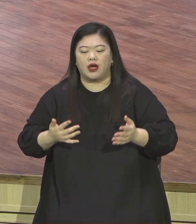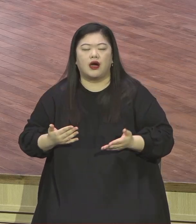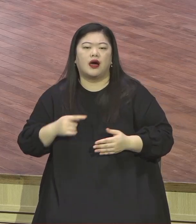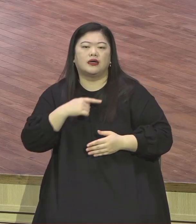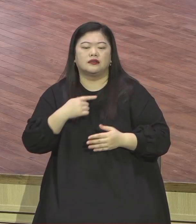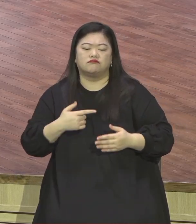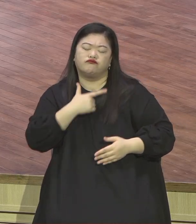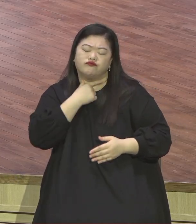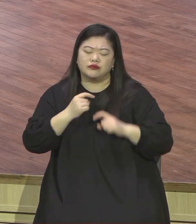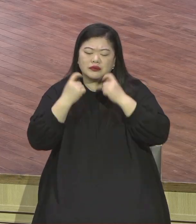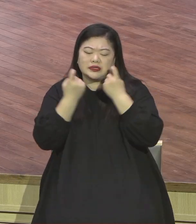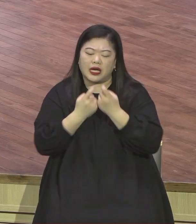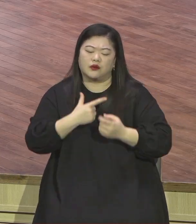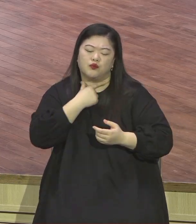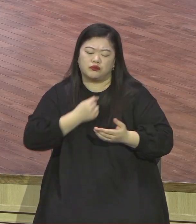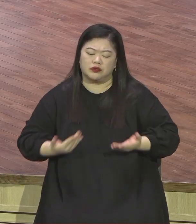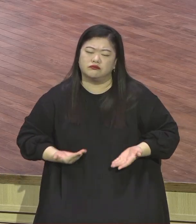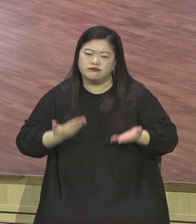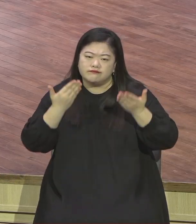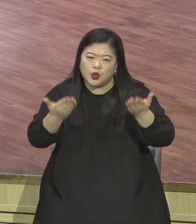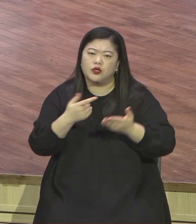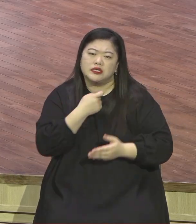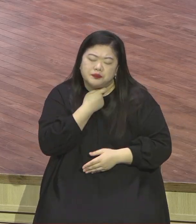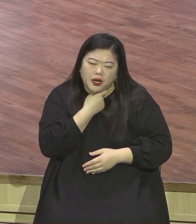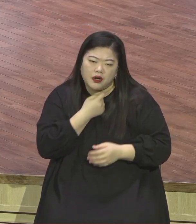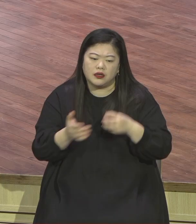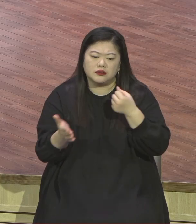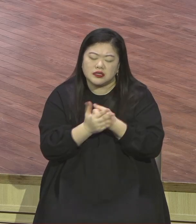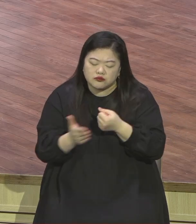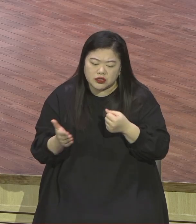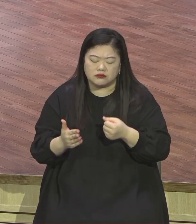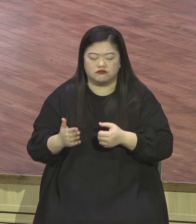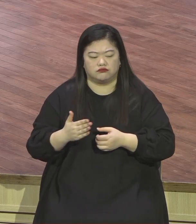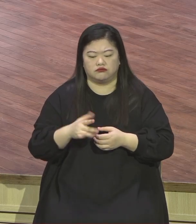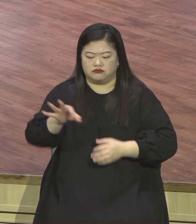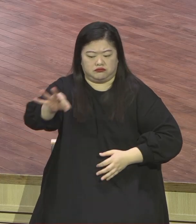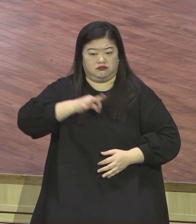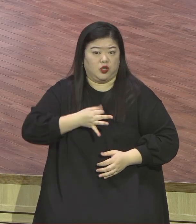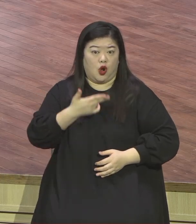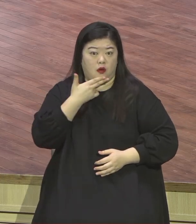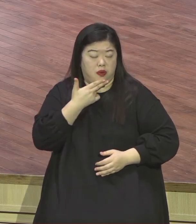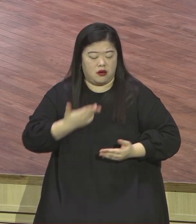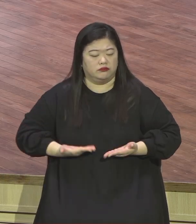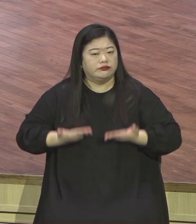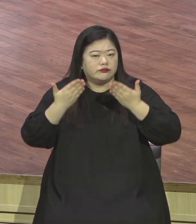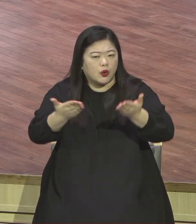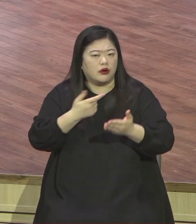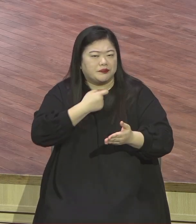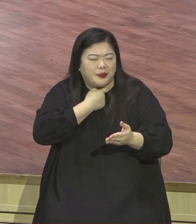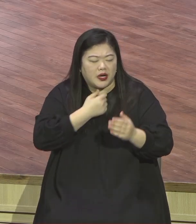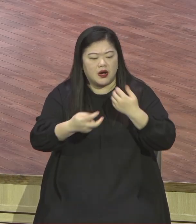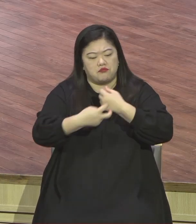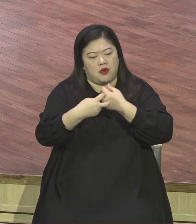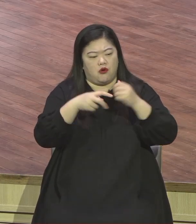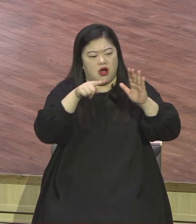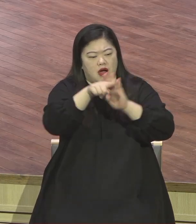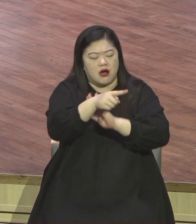성탄절을 맞이해서 그야말로 온 자원봉사자들이 이 어르신들을